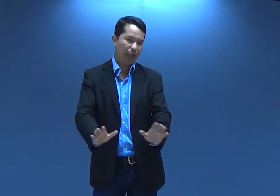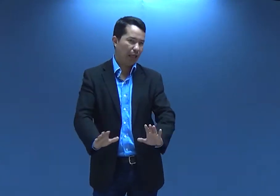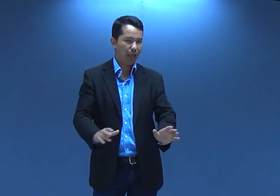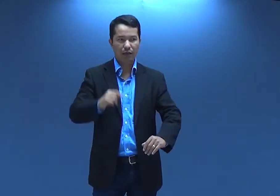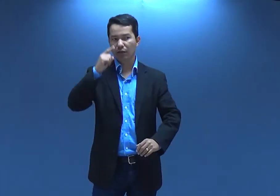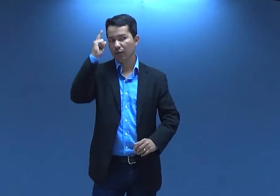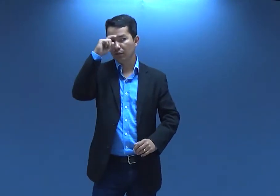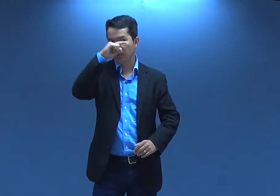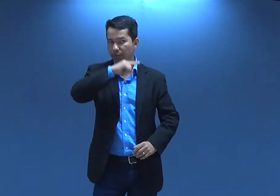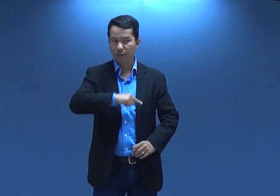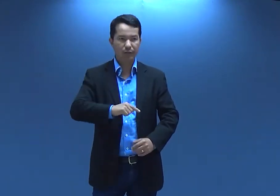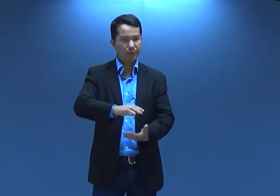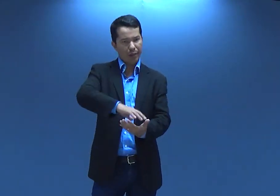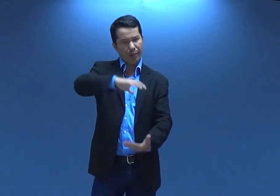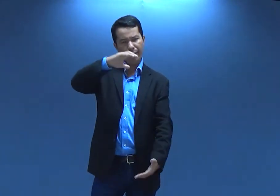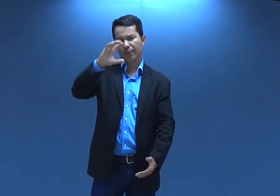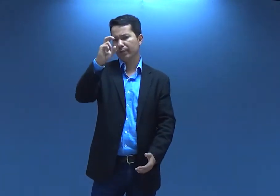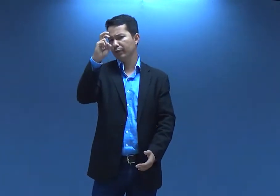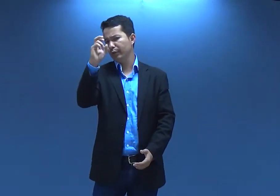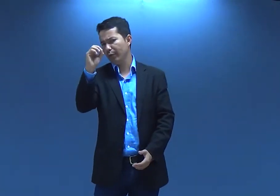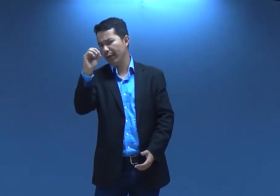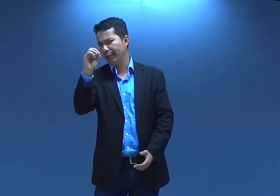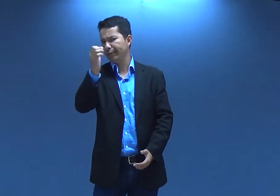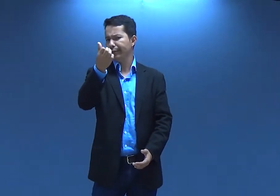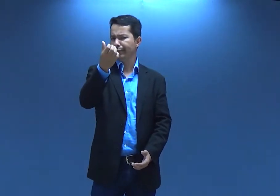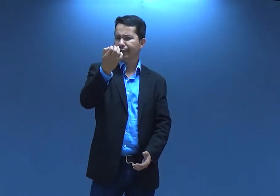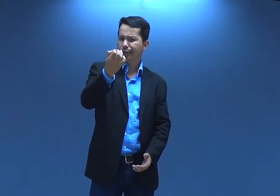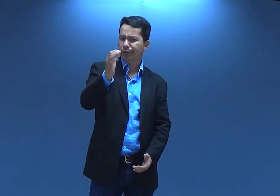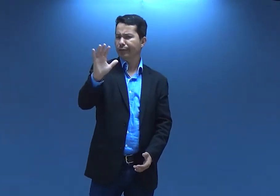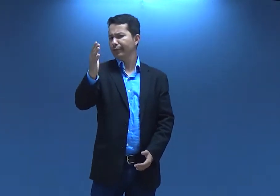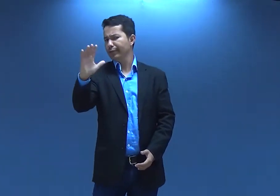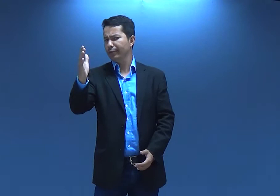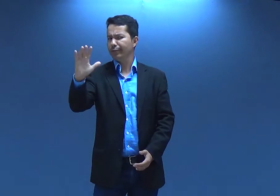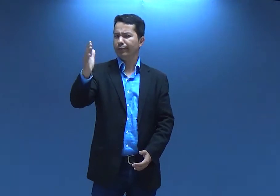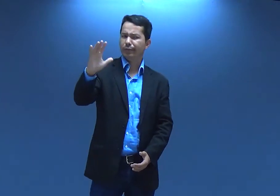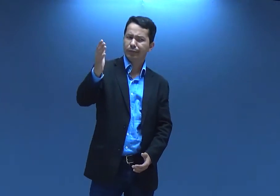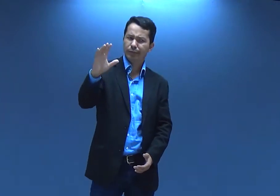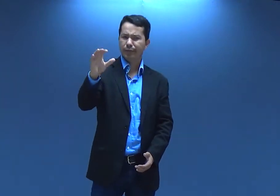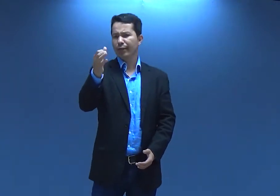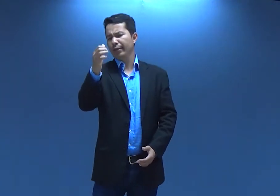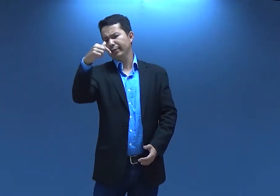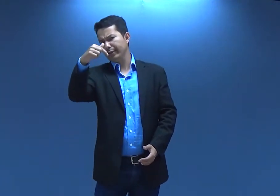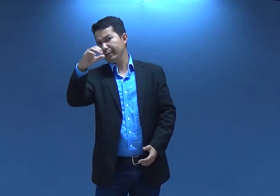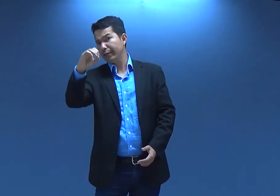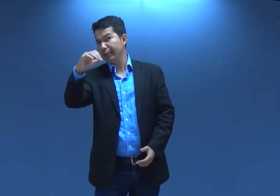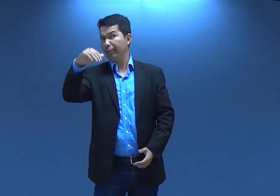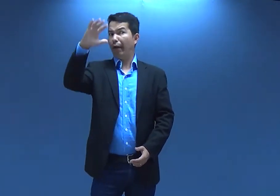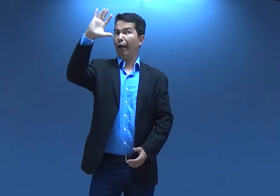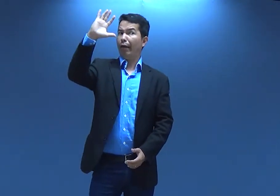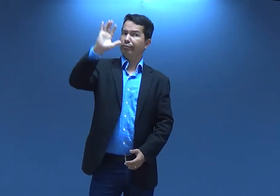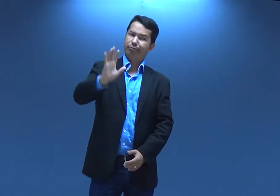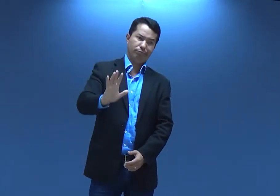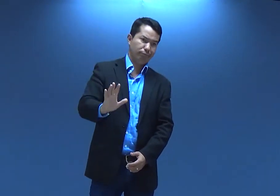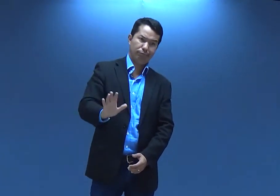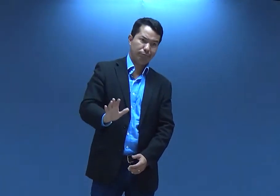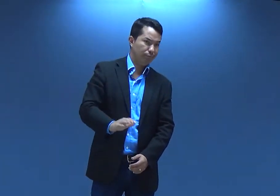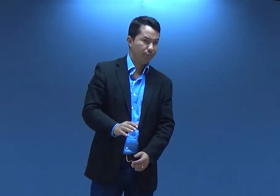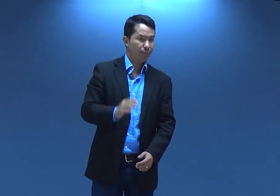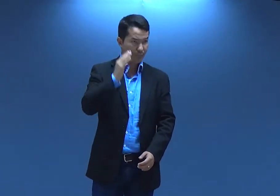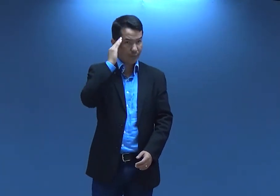hospital. tinha nada dessas coisas. Então, era mais difícil, né? Então, vivia 50, 60 anos, talvez. Nada